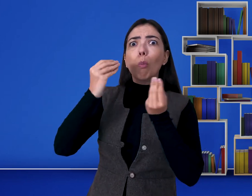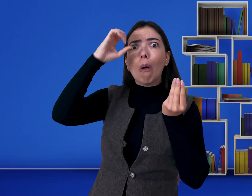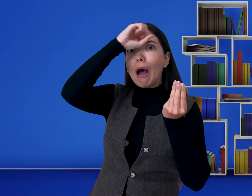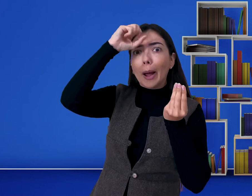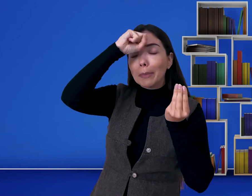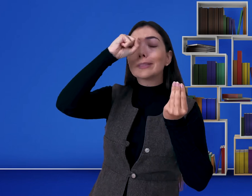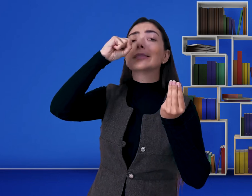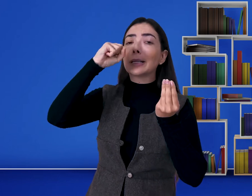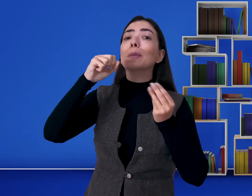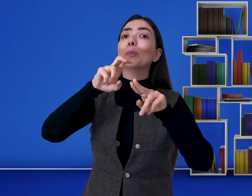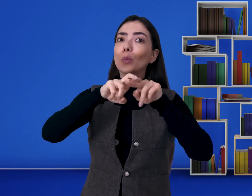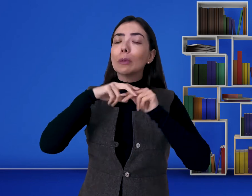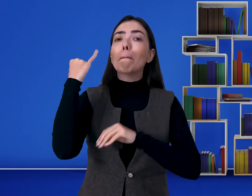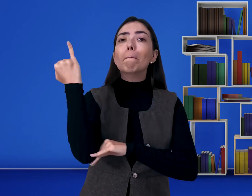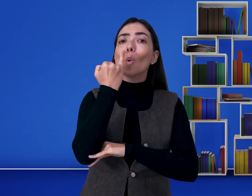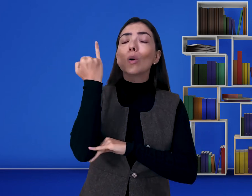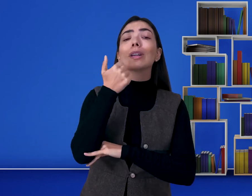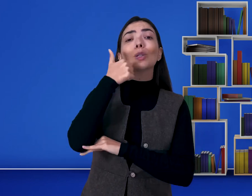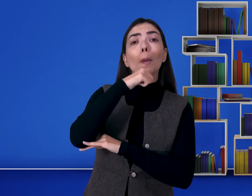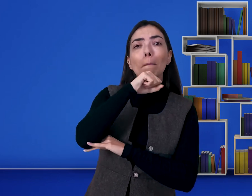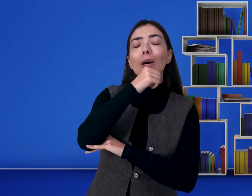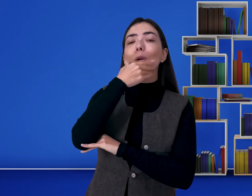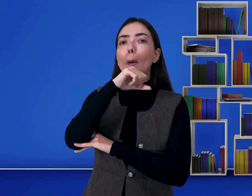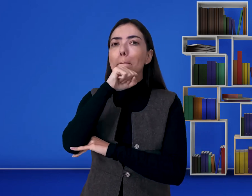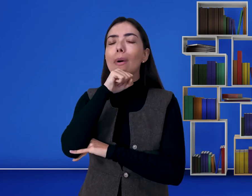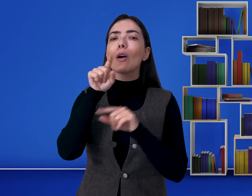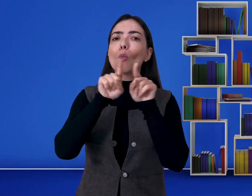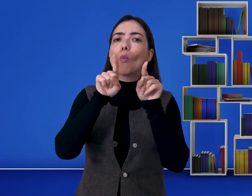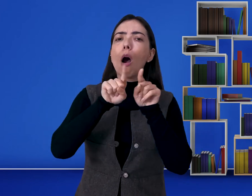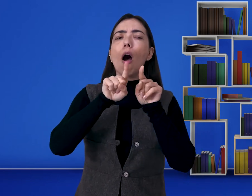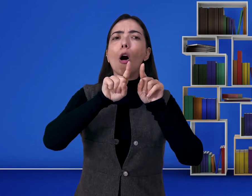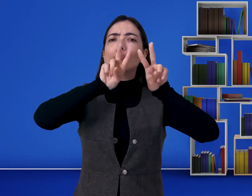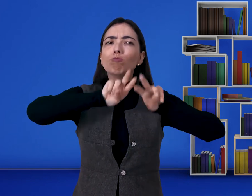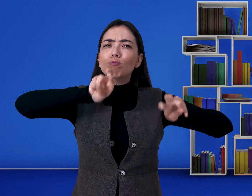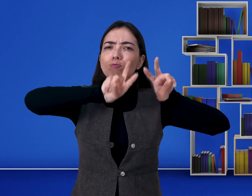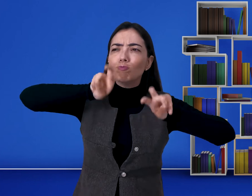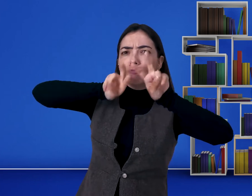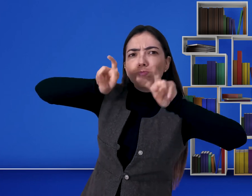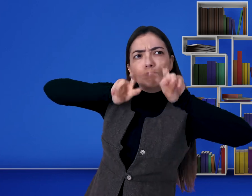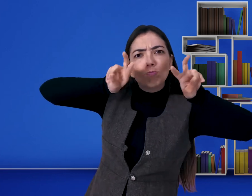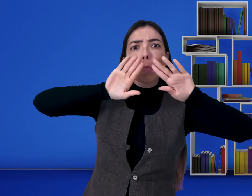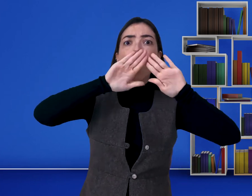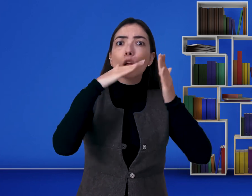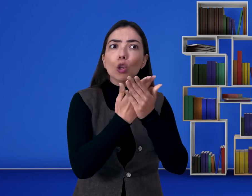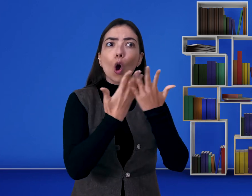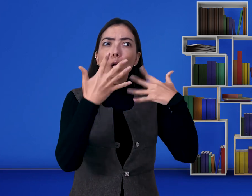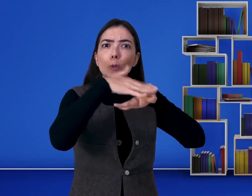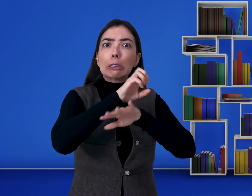da aprendizagem do aluno surdo. Por isso, importante que o pai e a mãe pesquisem e busquem